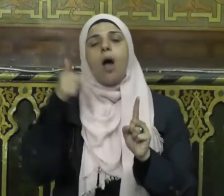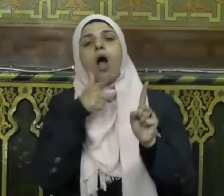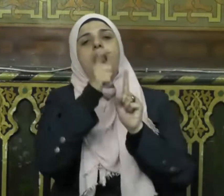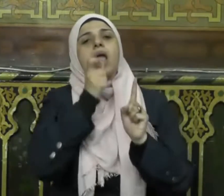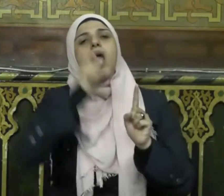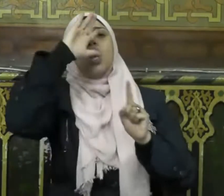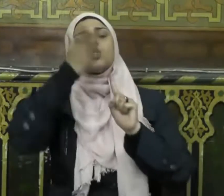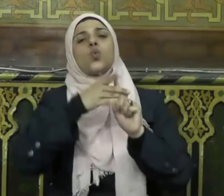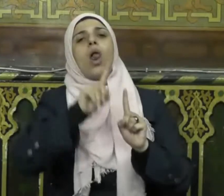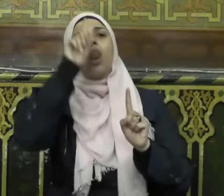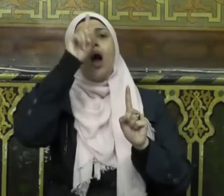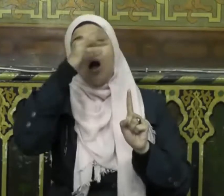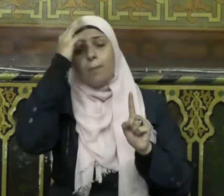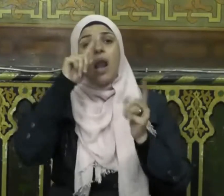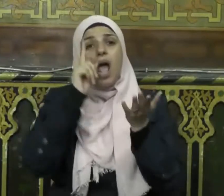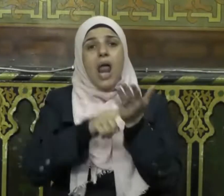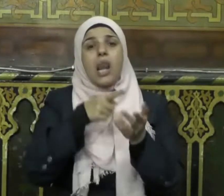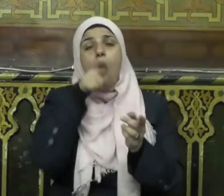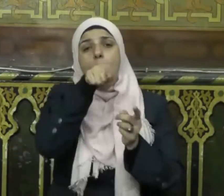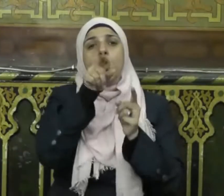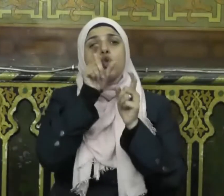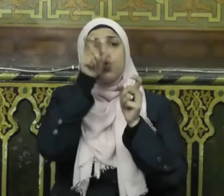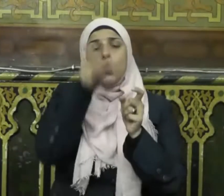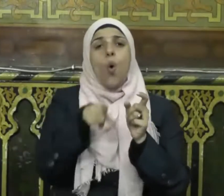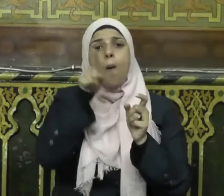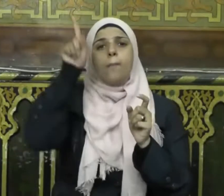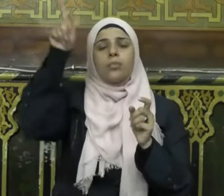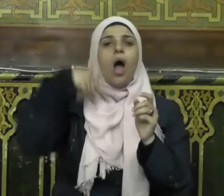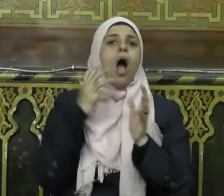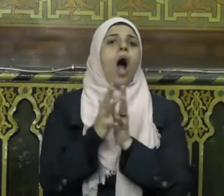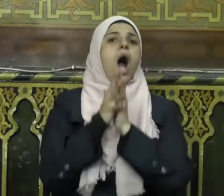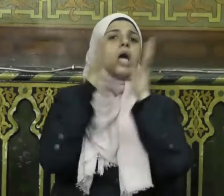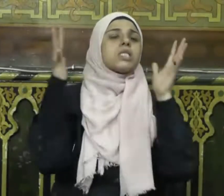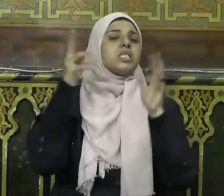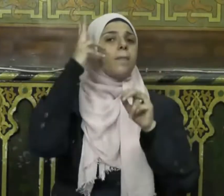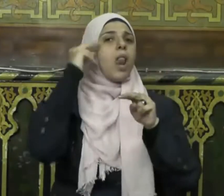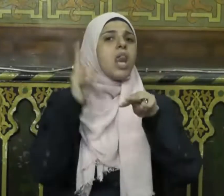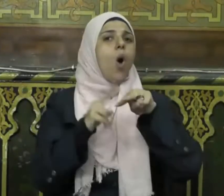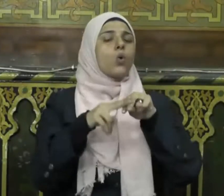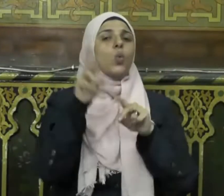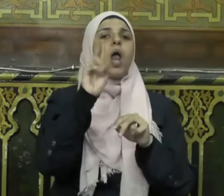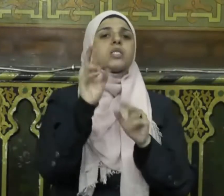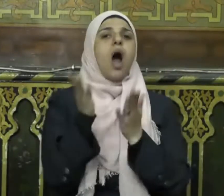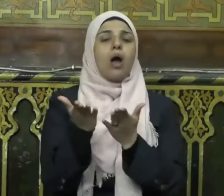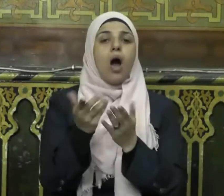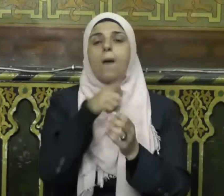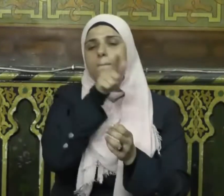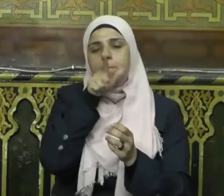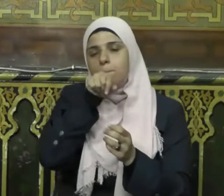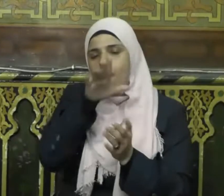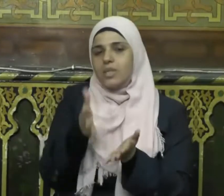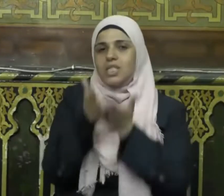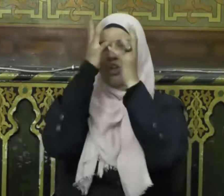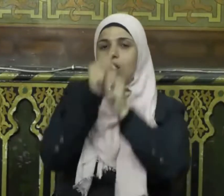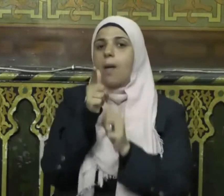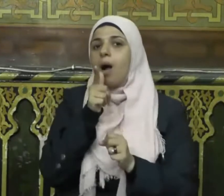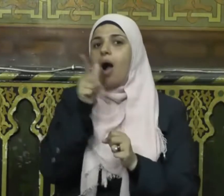إنه يوم تعظمه اليهود والنصارى فقال صلى الله عليه وسلم إذا